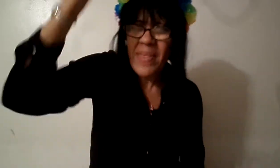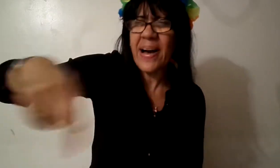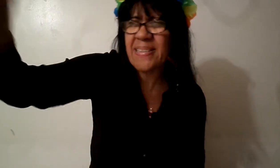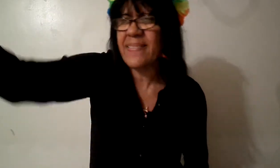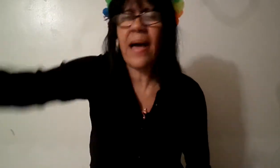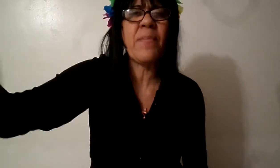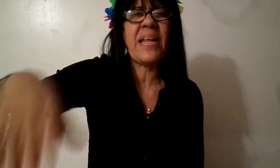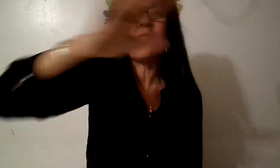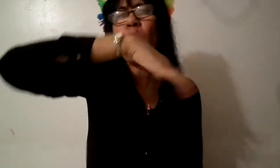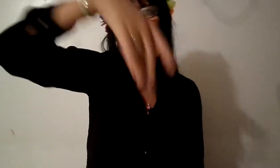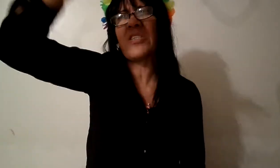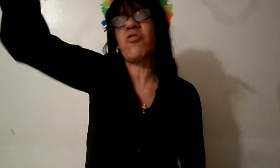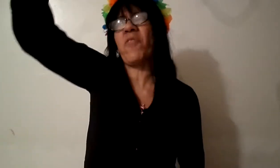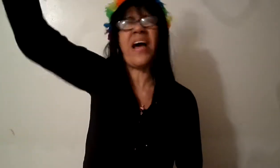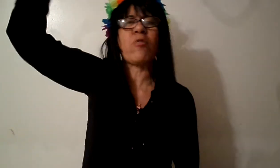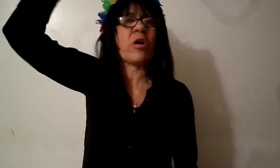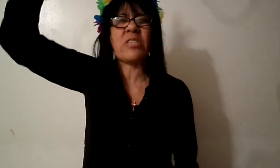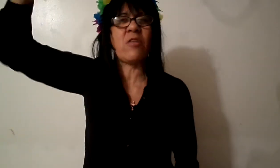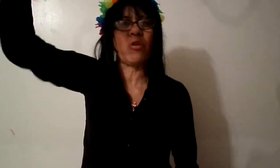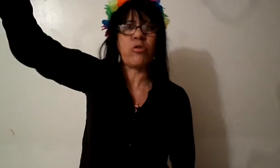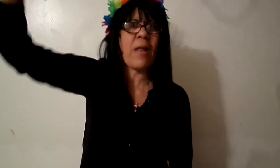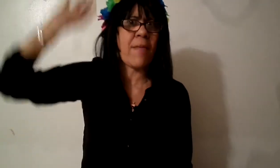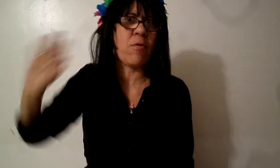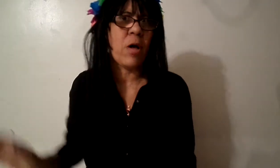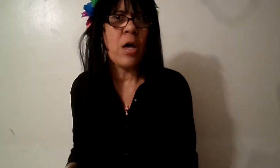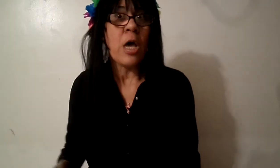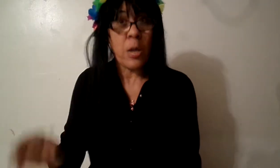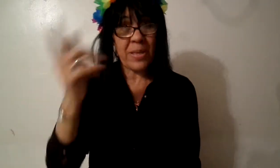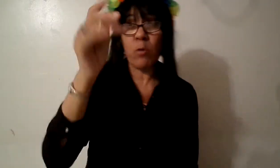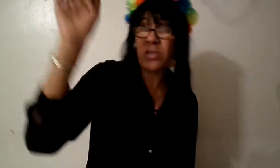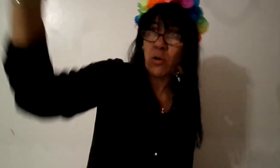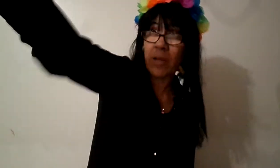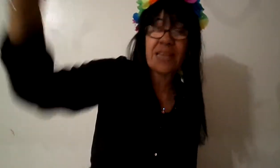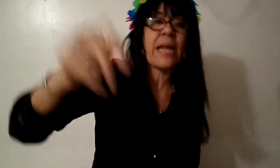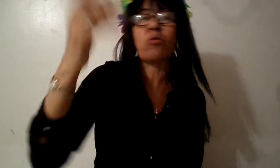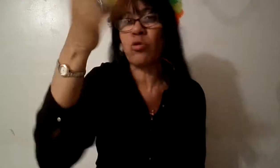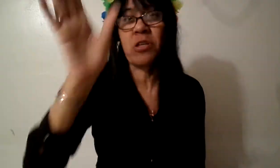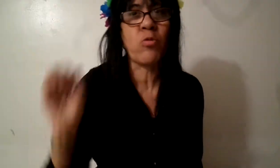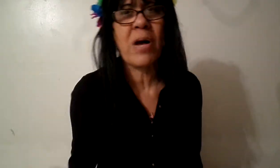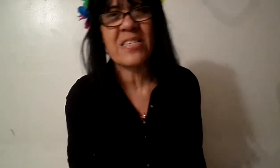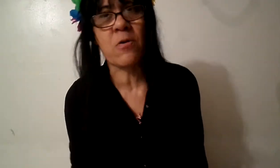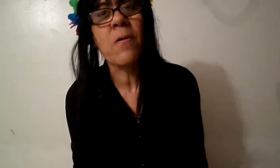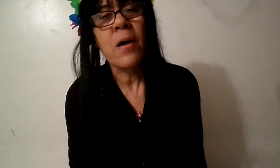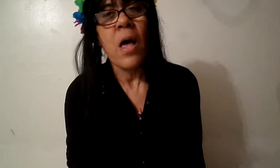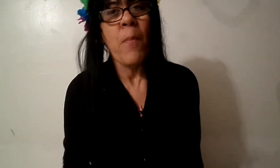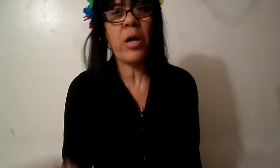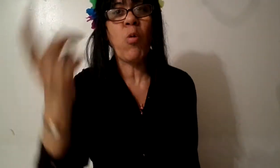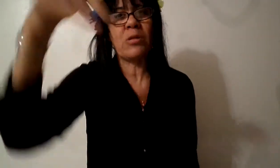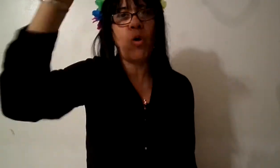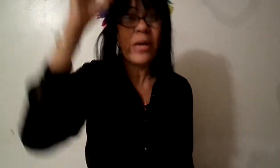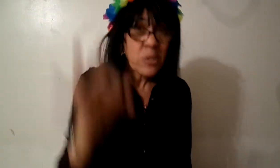dejas sentada y mirando como que si yo crea algo que salió de otro lado y me das un saludo de atrás tú no tienes educación porque cuando Jesús